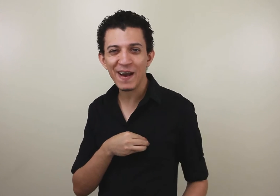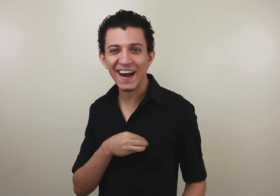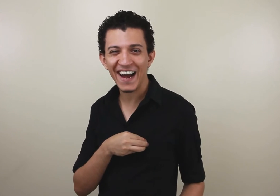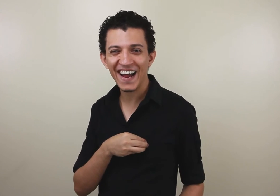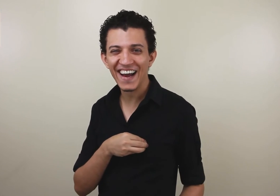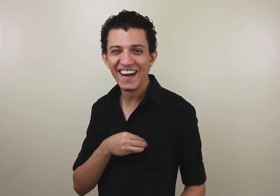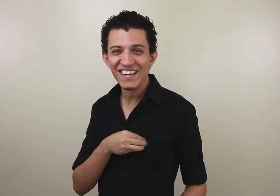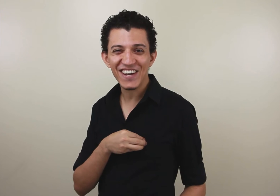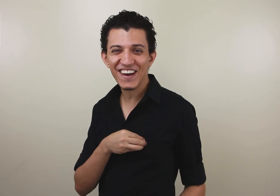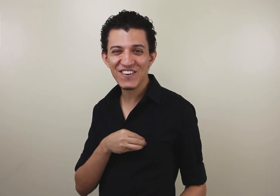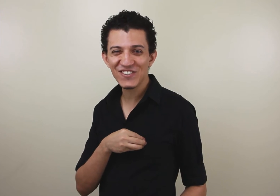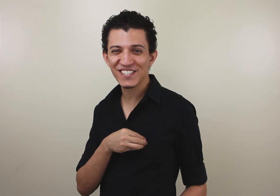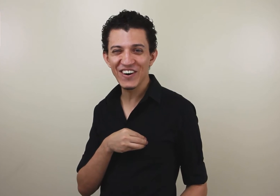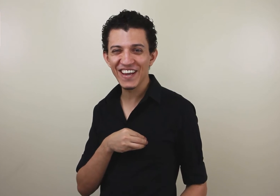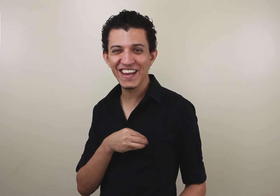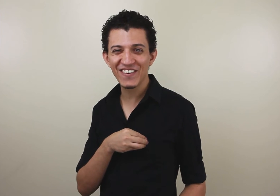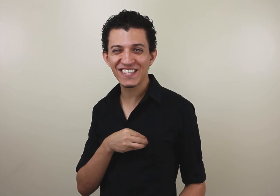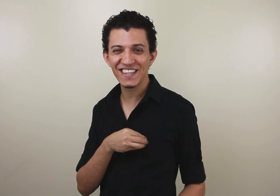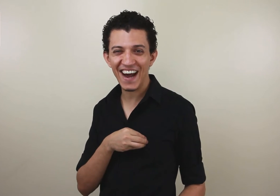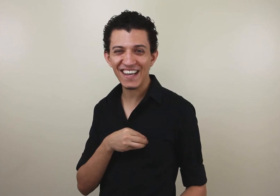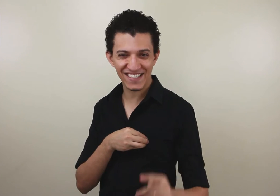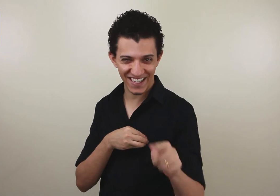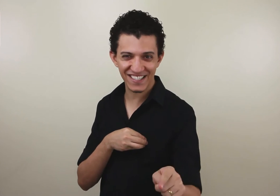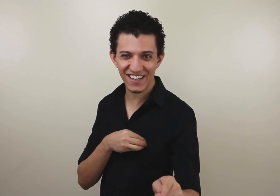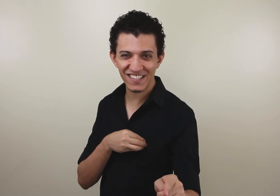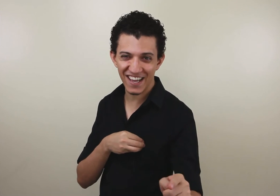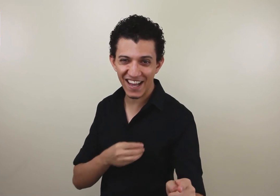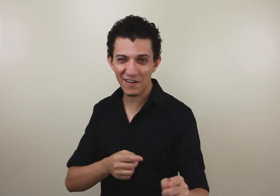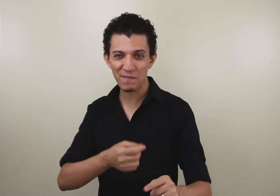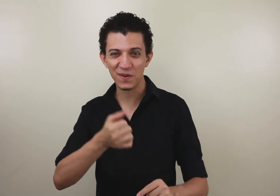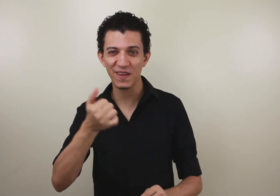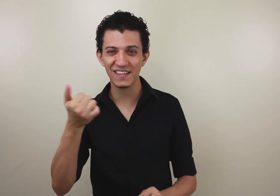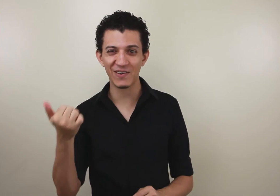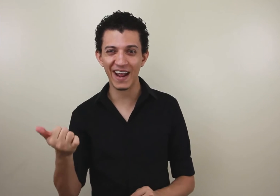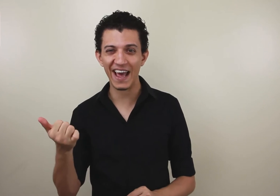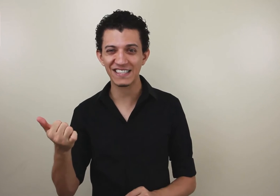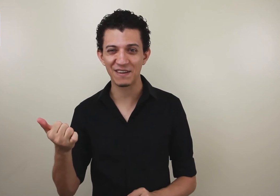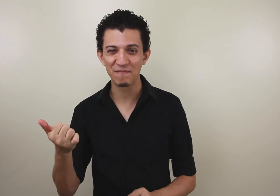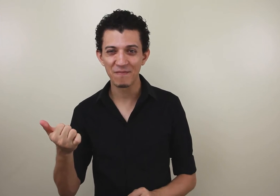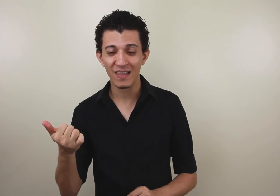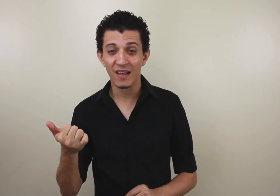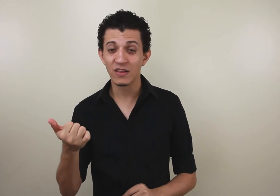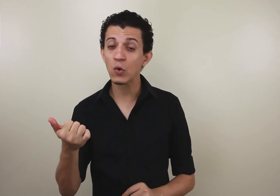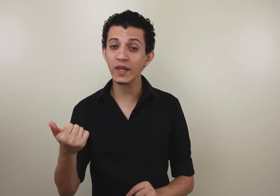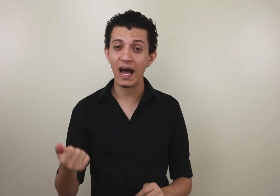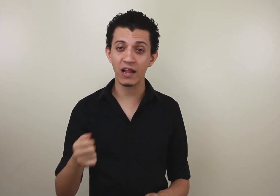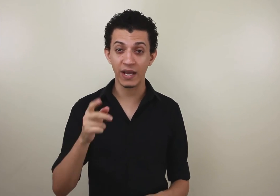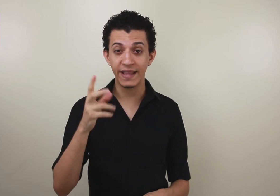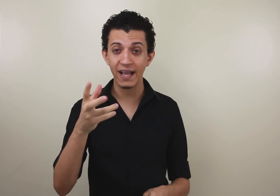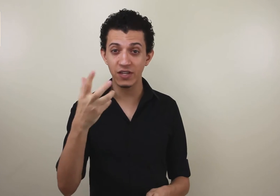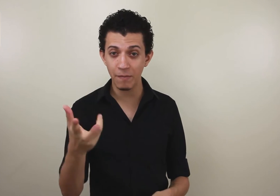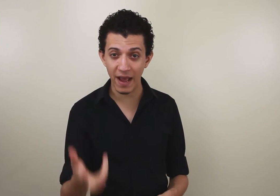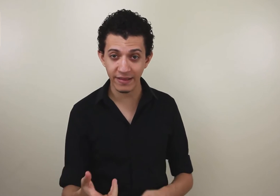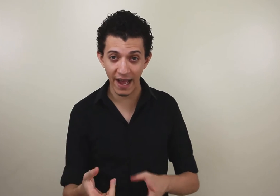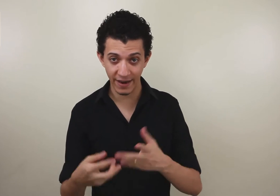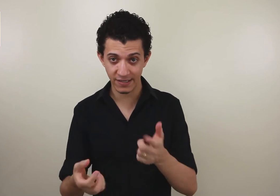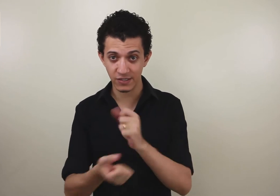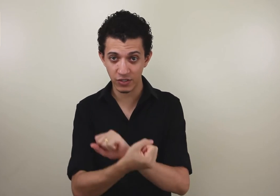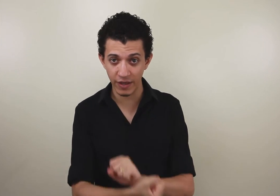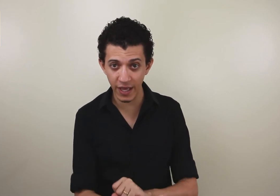pecar. Só que a construção em língua de sinais, que está dizendo isso aí, na língua portuguesa não era essa. Então, cuidado. A ideia de libertar, nesse sentido aí,